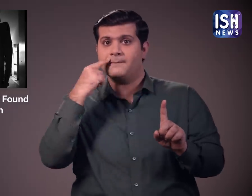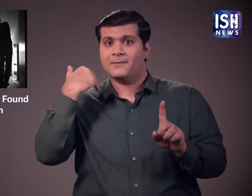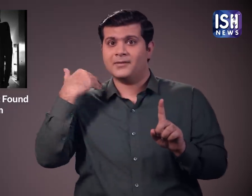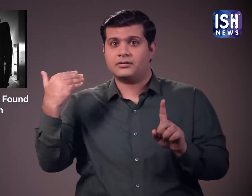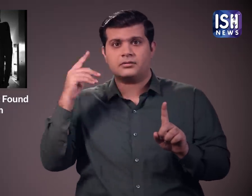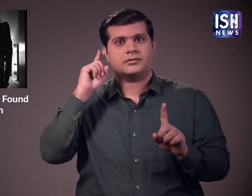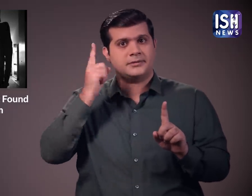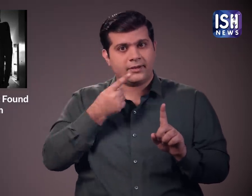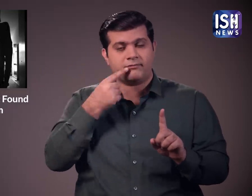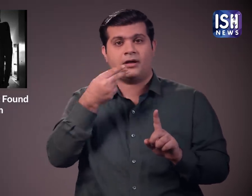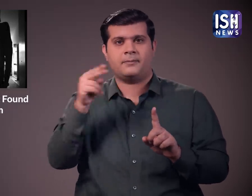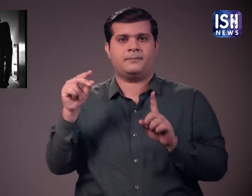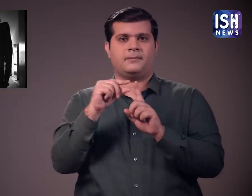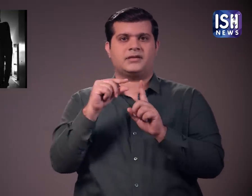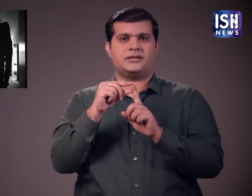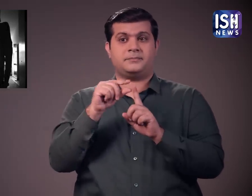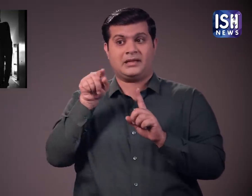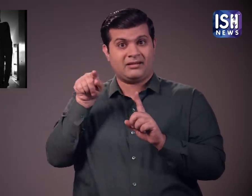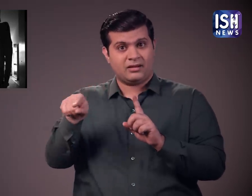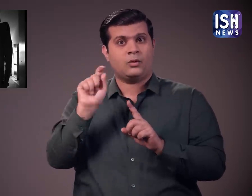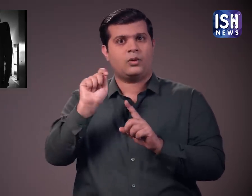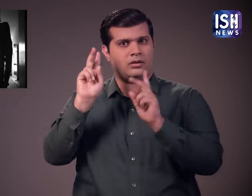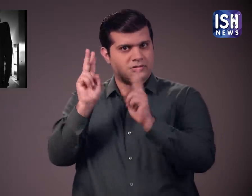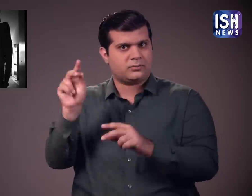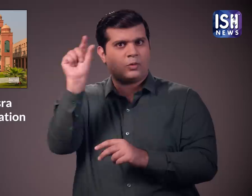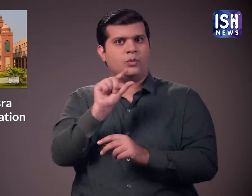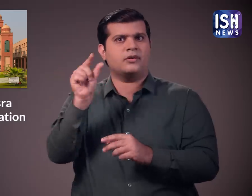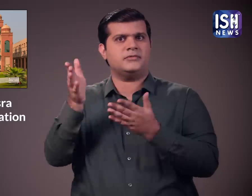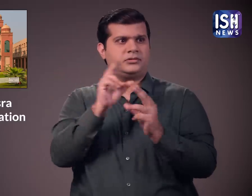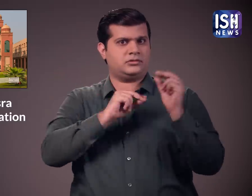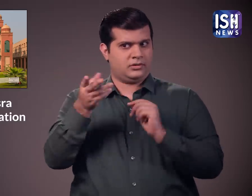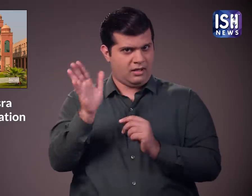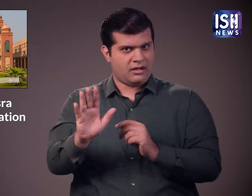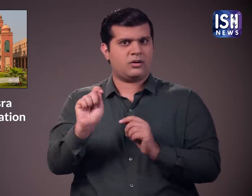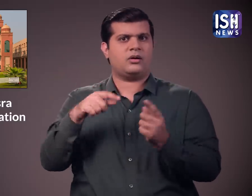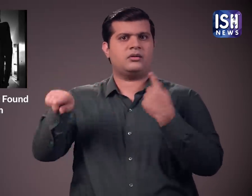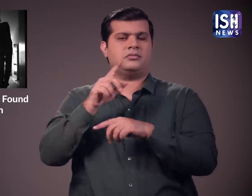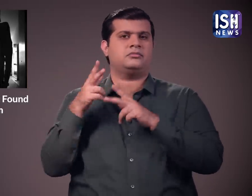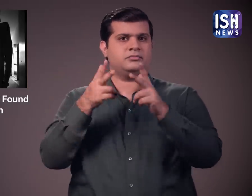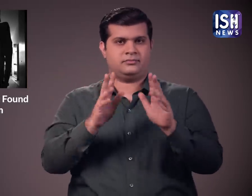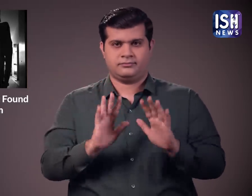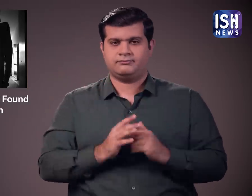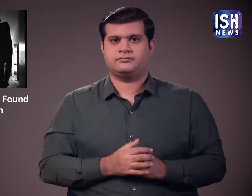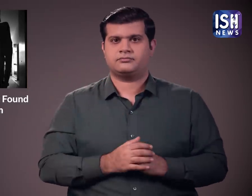भी डेफ है और उसी युनिवर्सिटी में काम करता है।